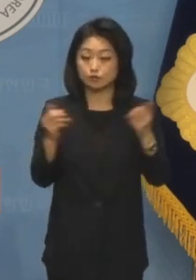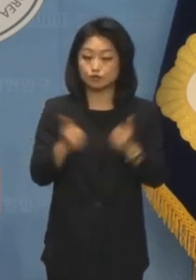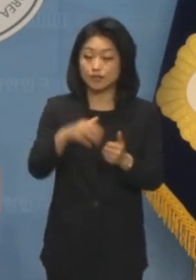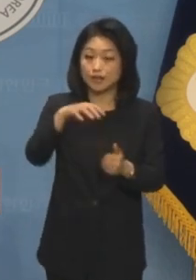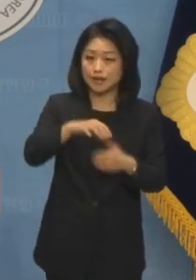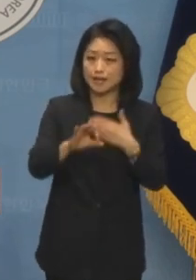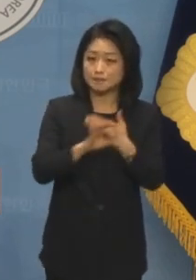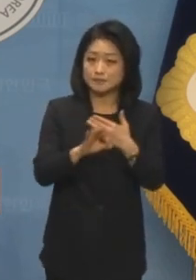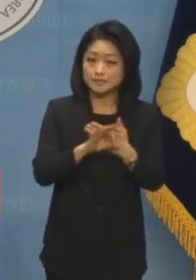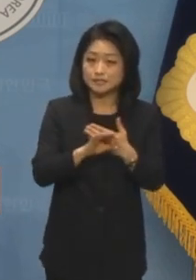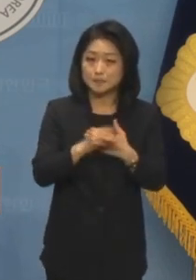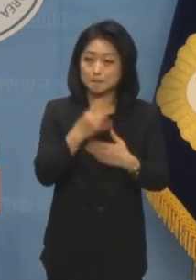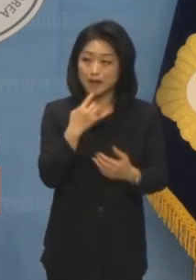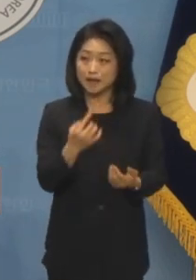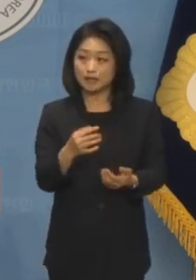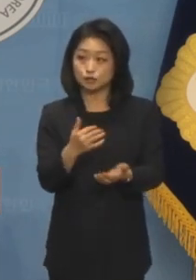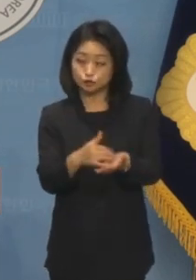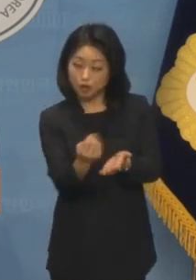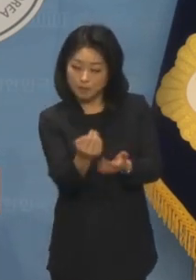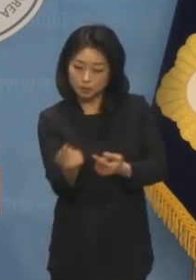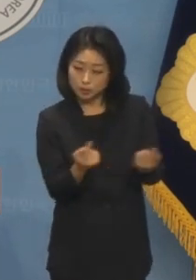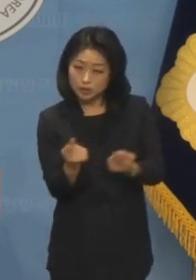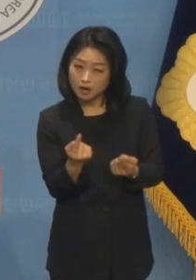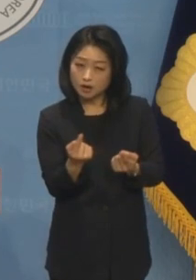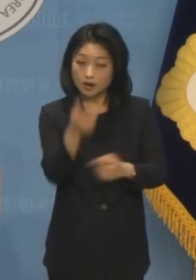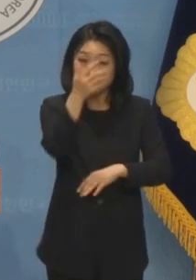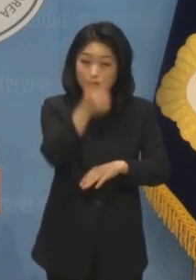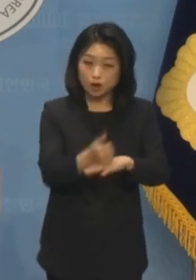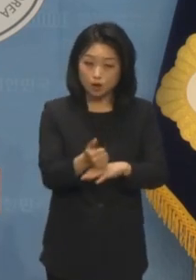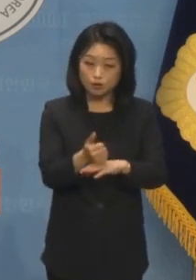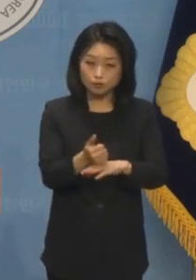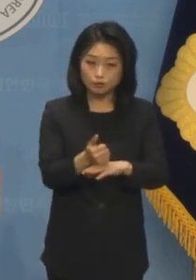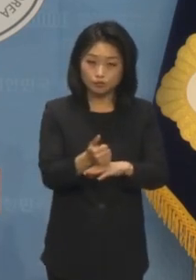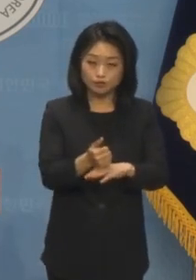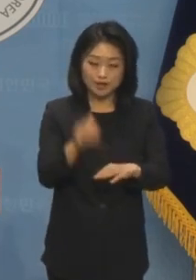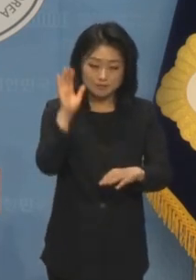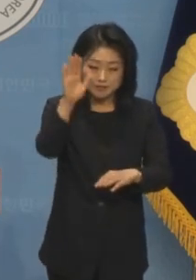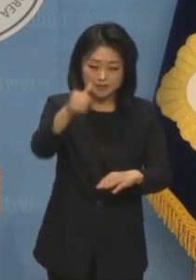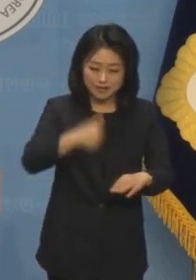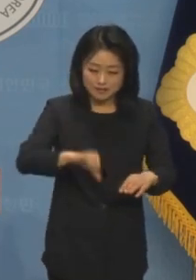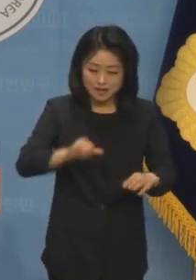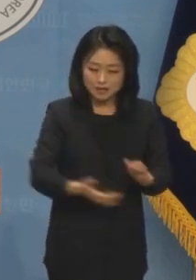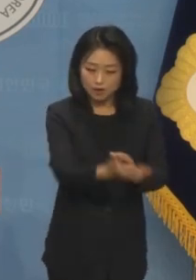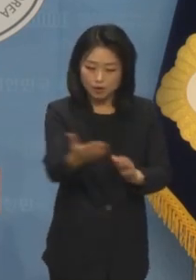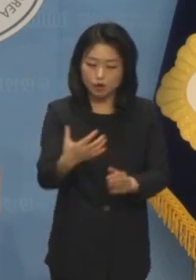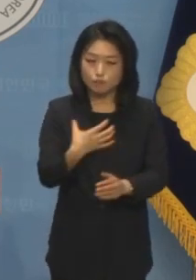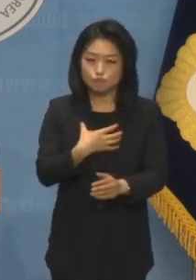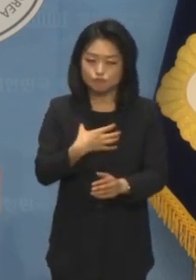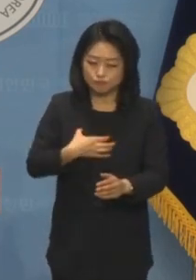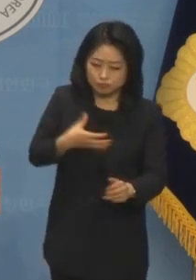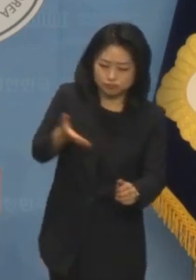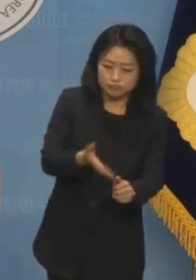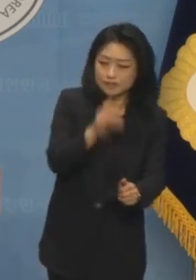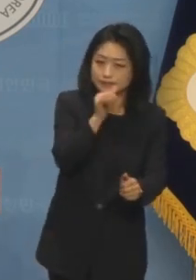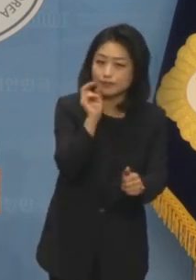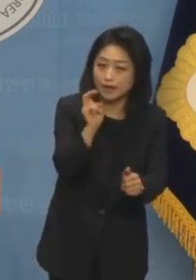생생만낸 조정안은 결국 국민의 부담을 늘릴 뿐입니다. 저출산